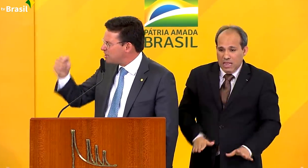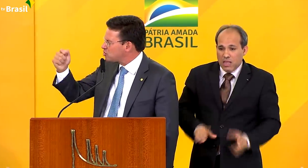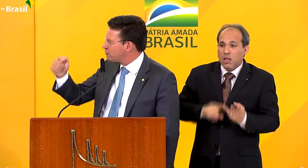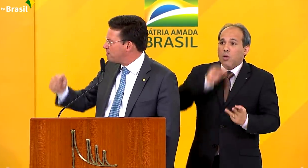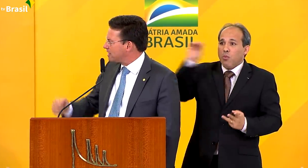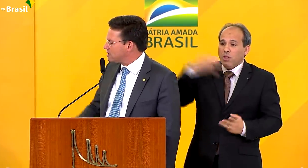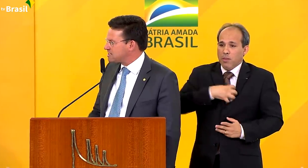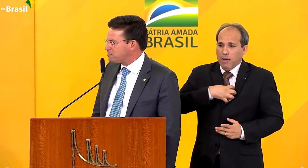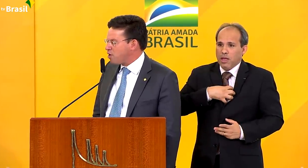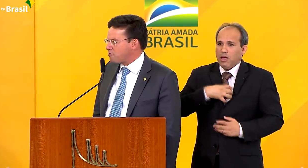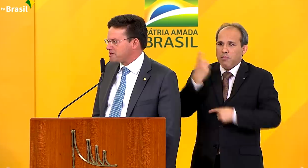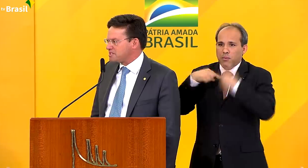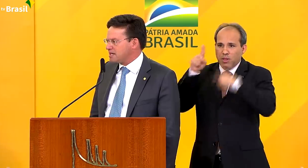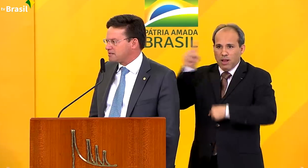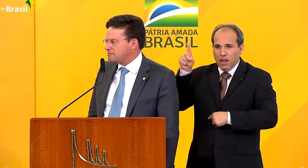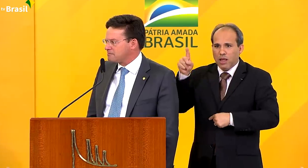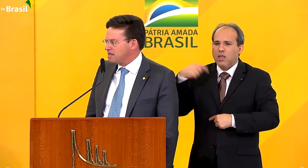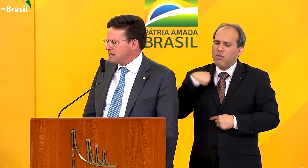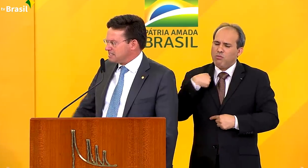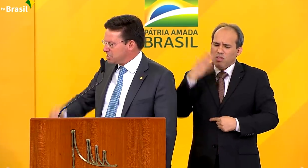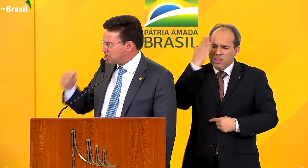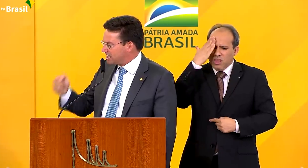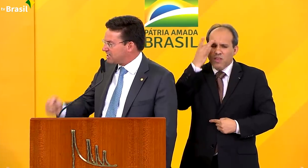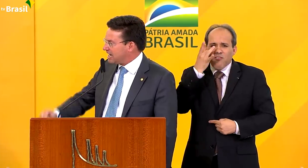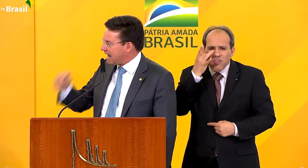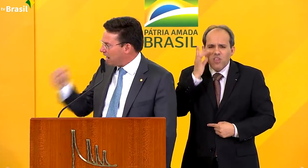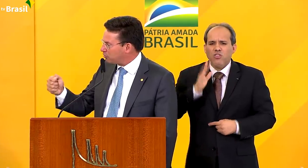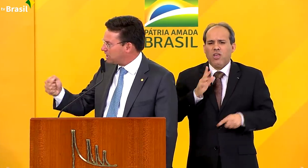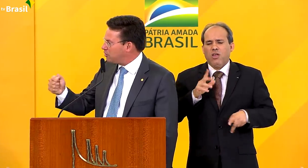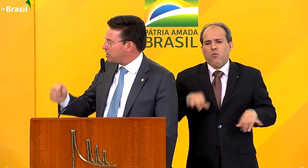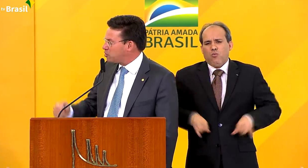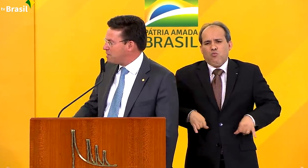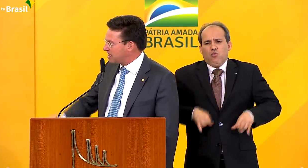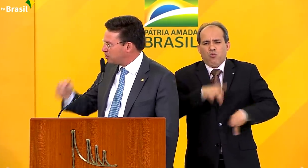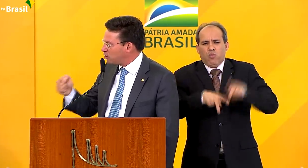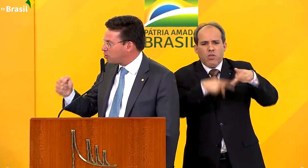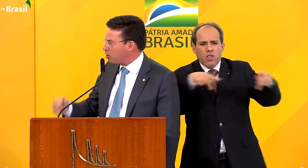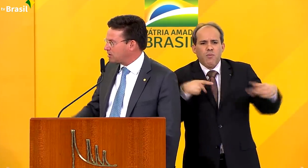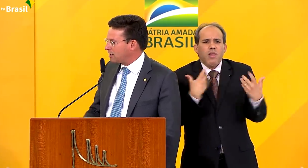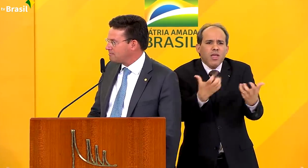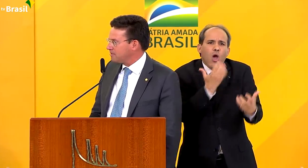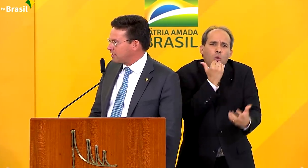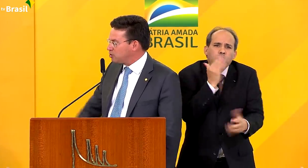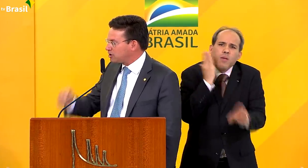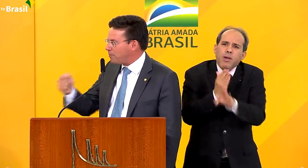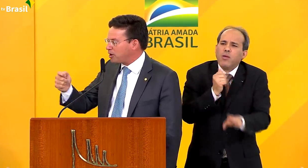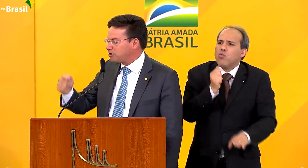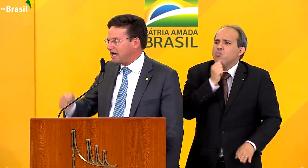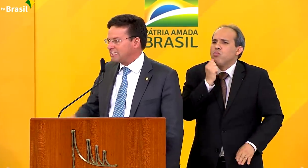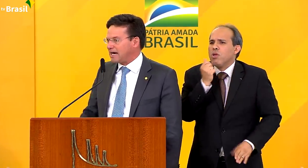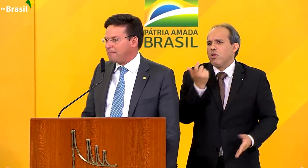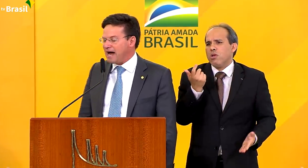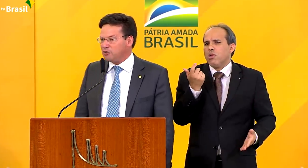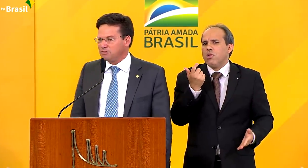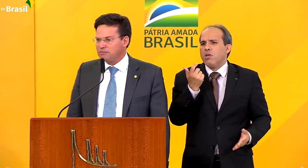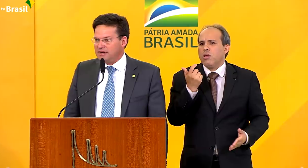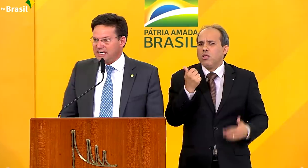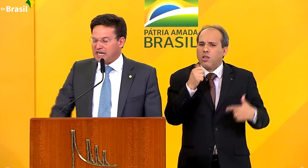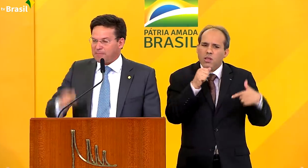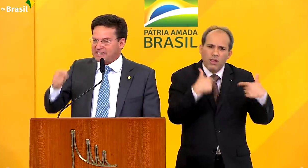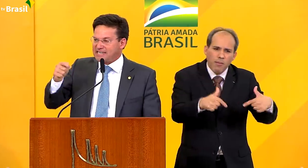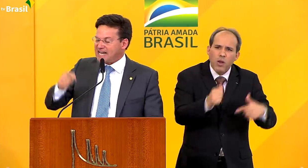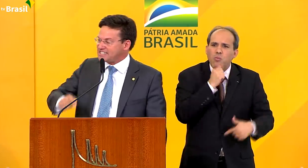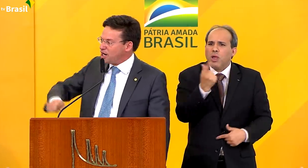sei do sofrimento desse povo, presidente, de gente que quer ter o que comer e que não encontra, que não tem oportunidade de trabalho